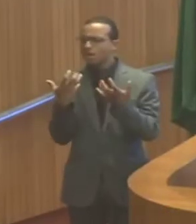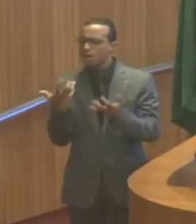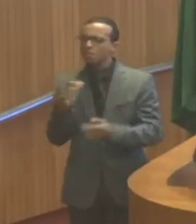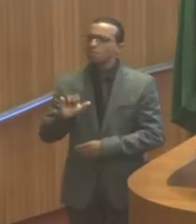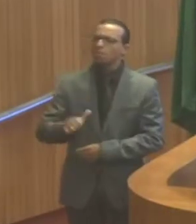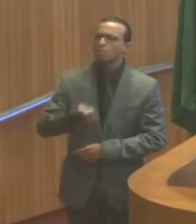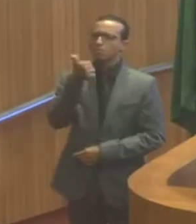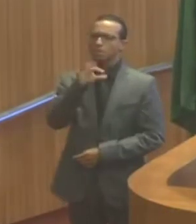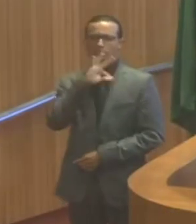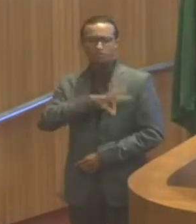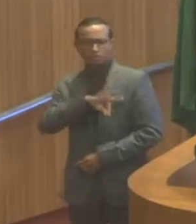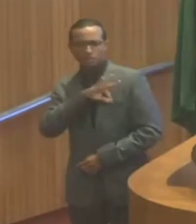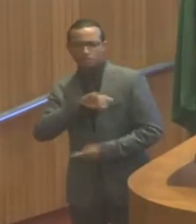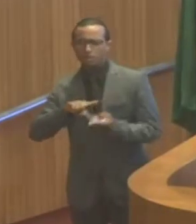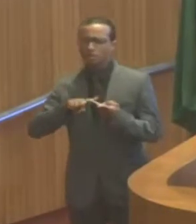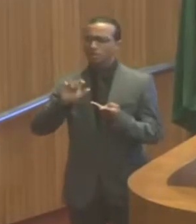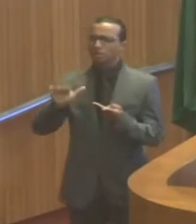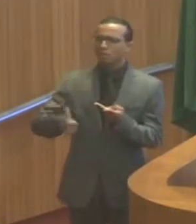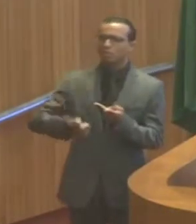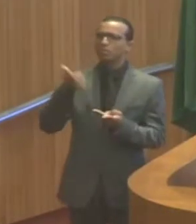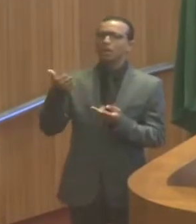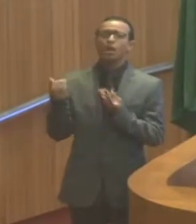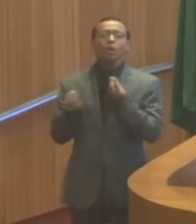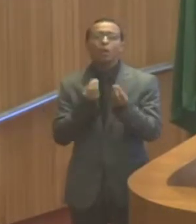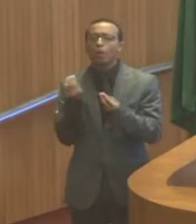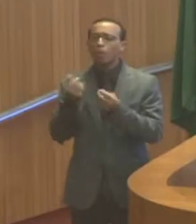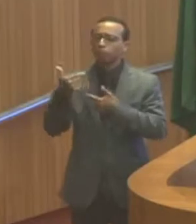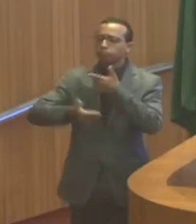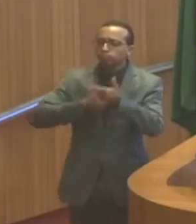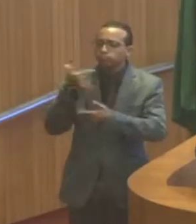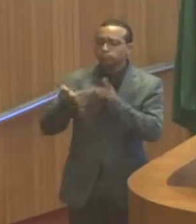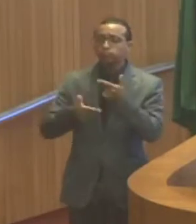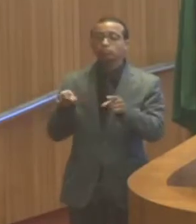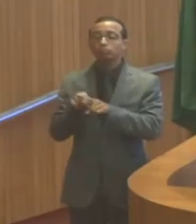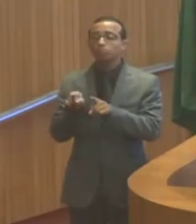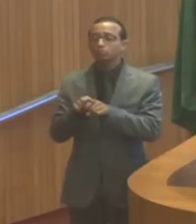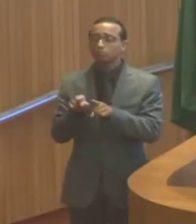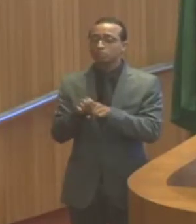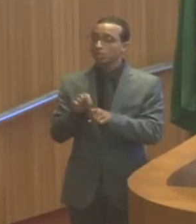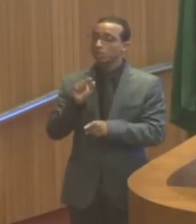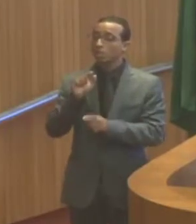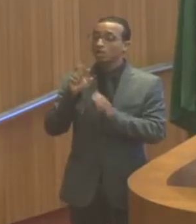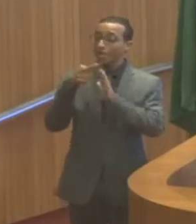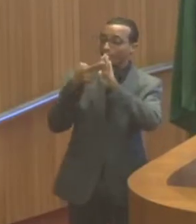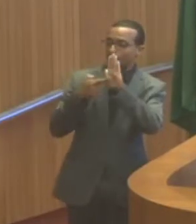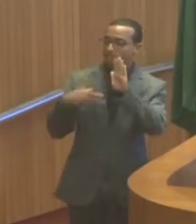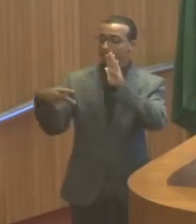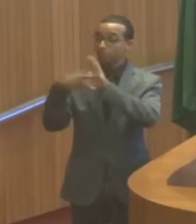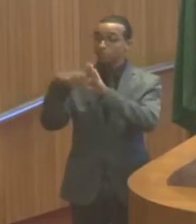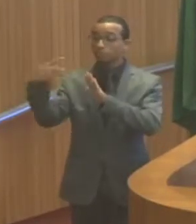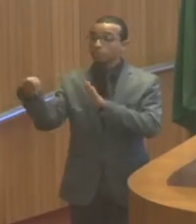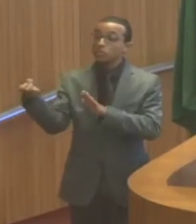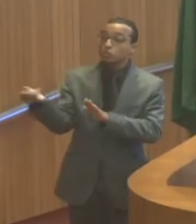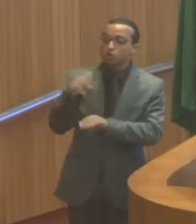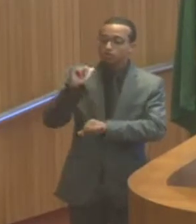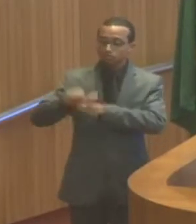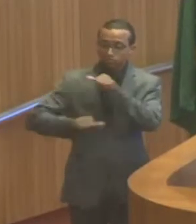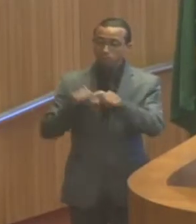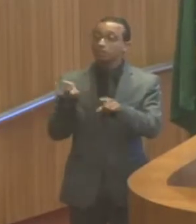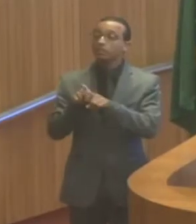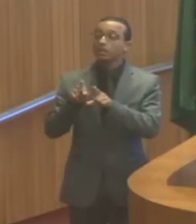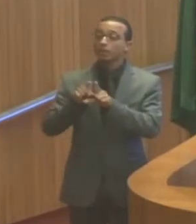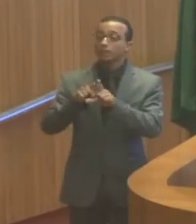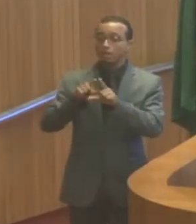uma revogação do RDE e um projeto de ascensão funcional